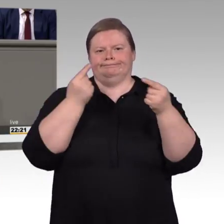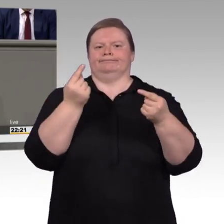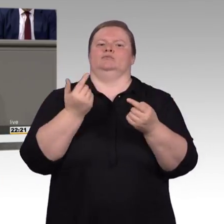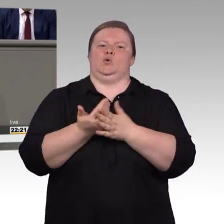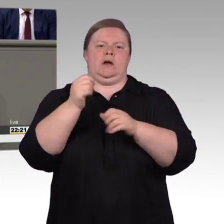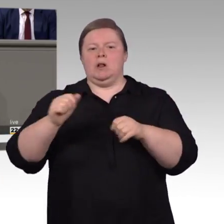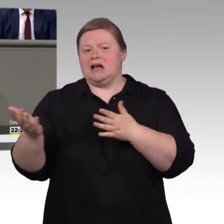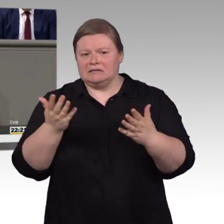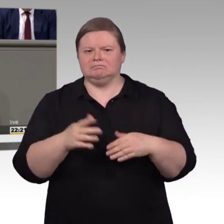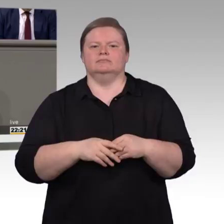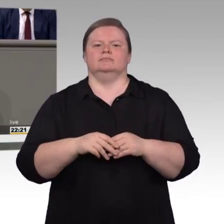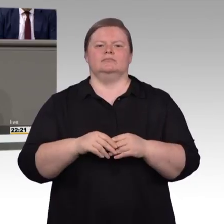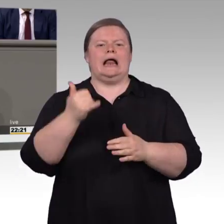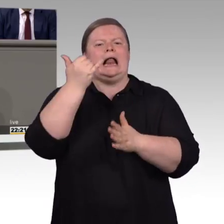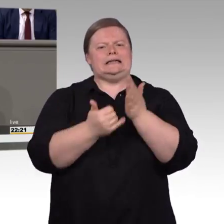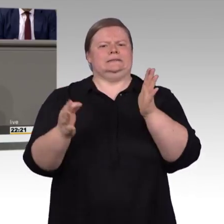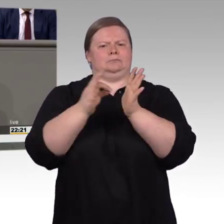und dann müssen wir uns das als Gesetzgeber natürlich genau anschauen.